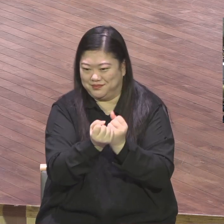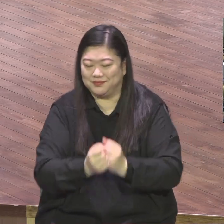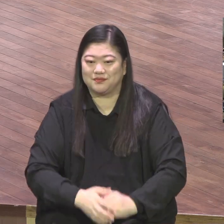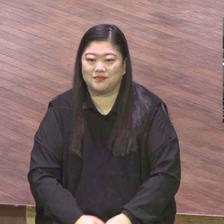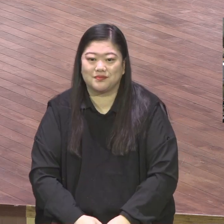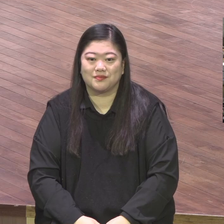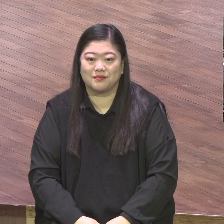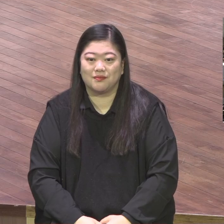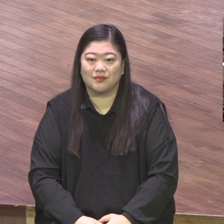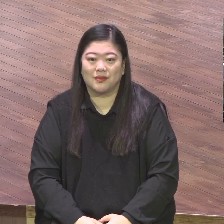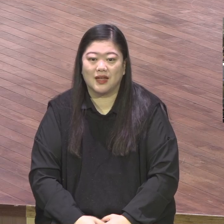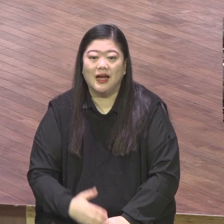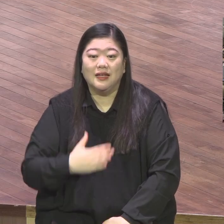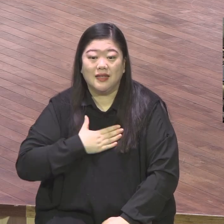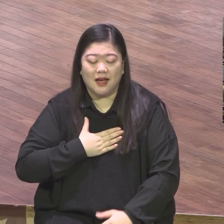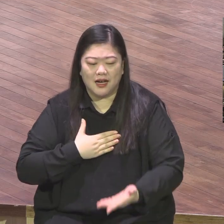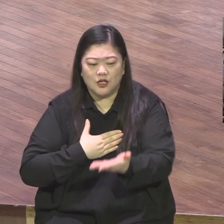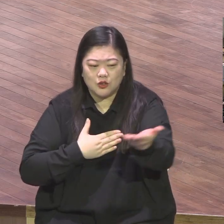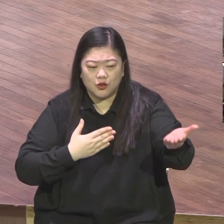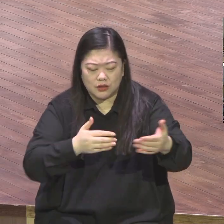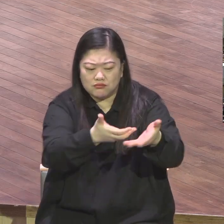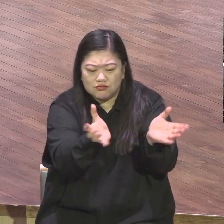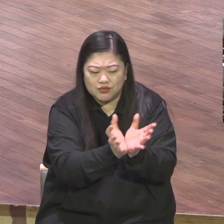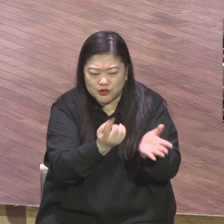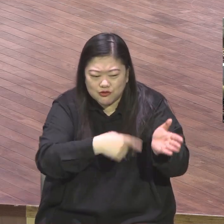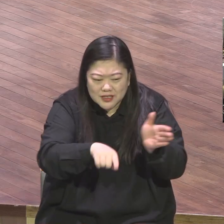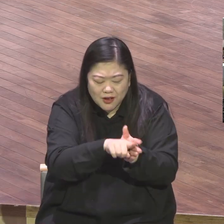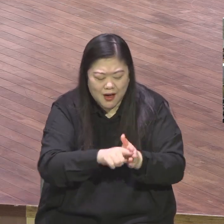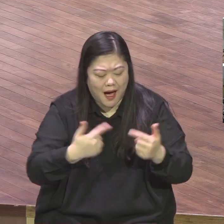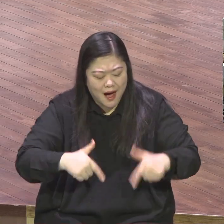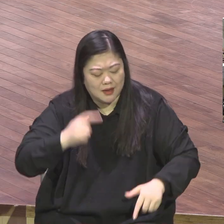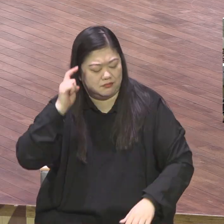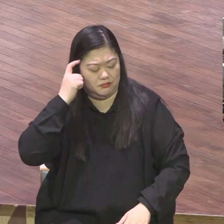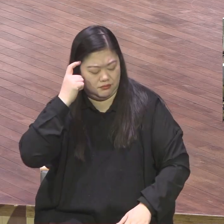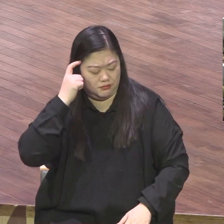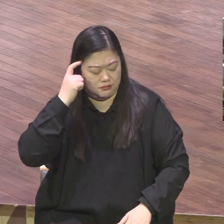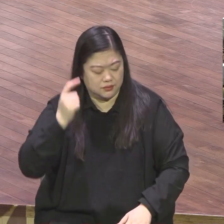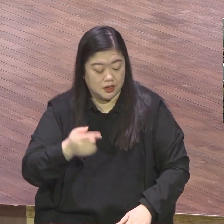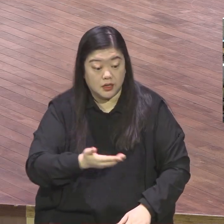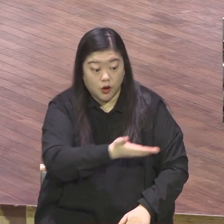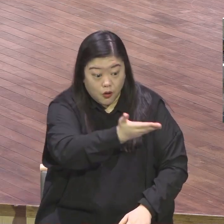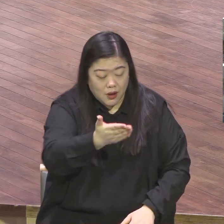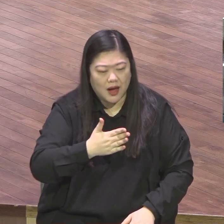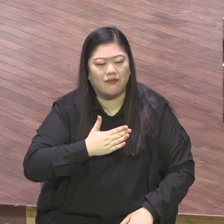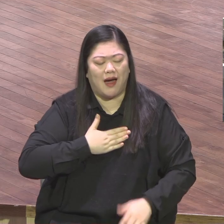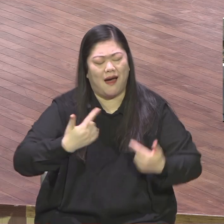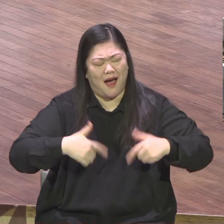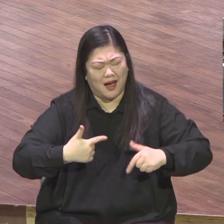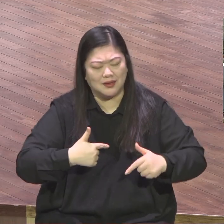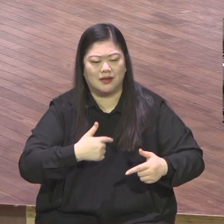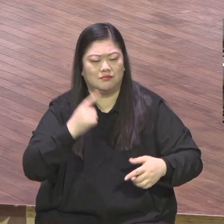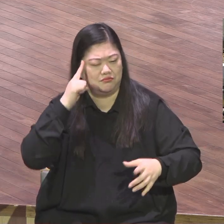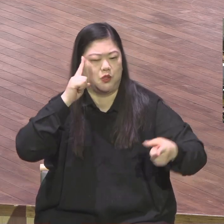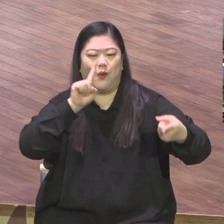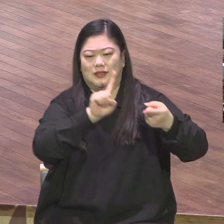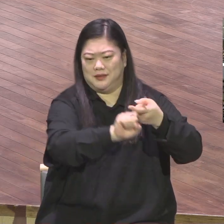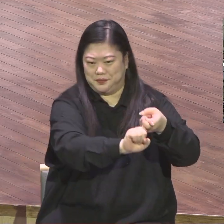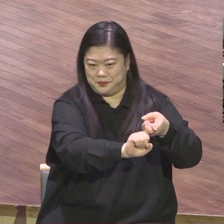너희 무리를 위하여 이와 같이 생각하는 것이 마땅하니 이는 너희가 내 마음의 있음이며 나의